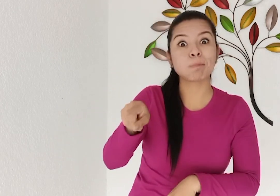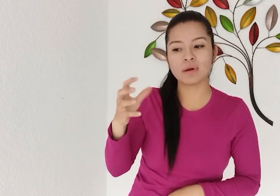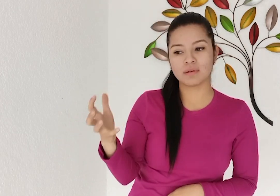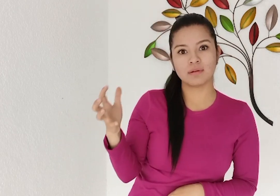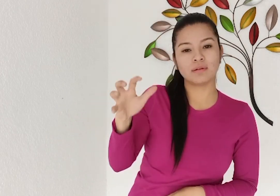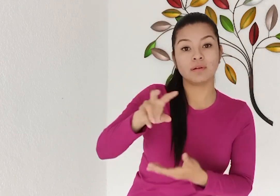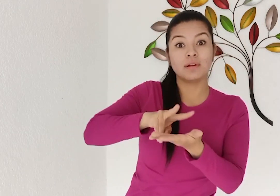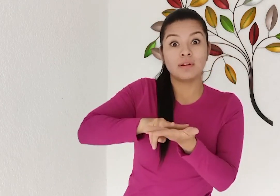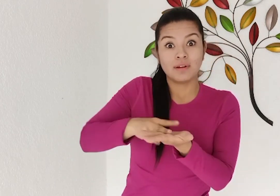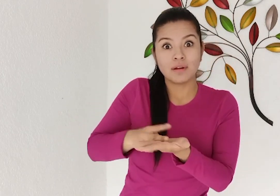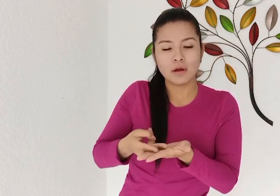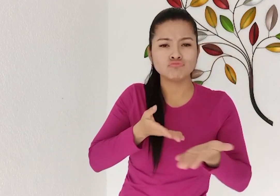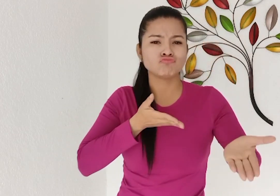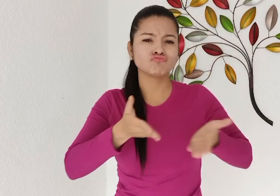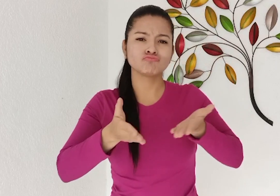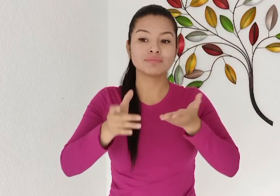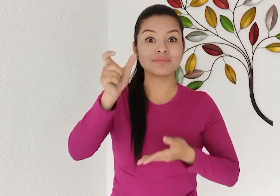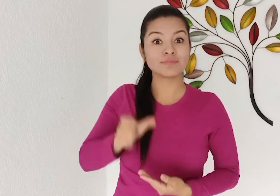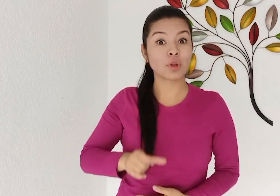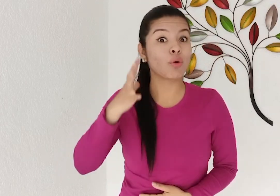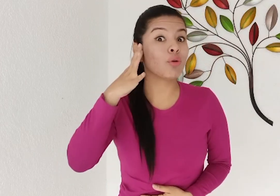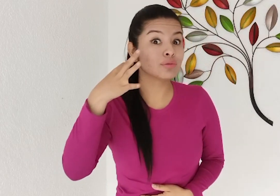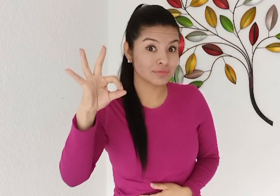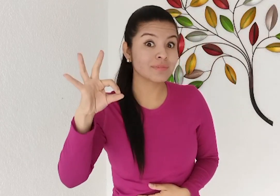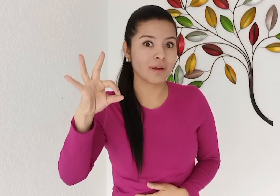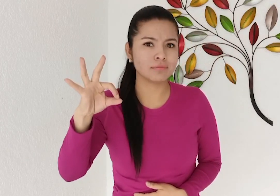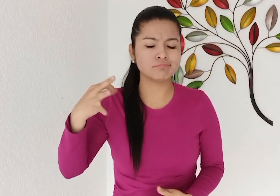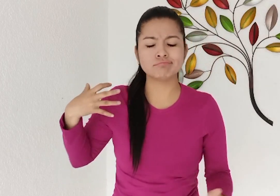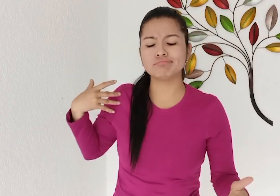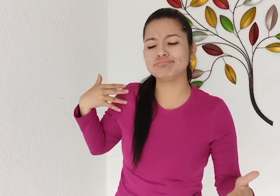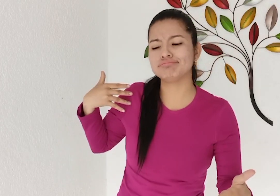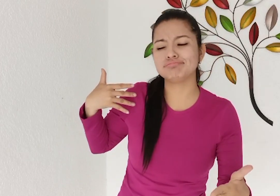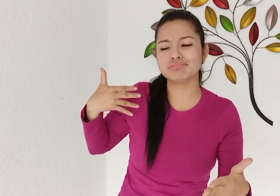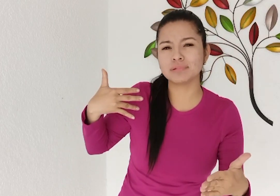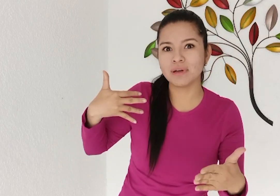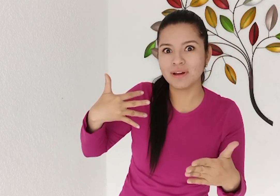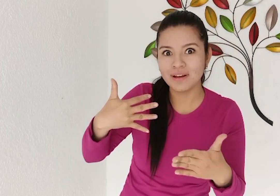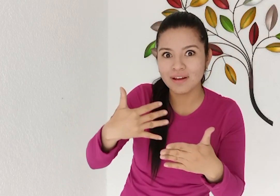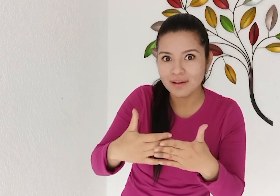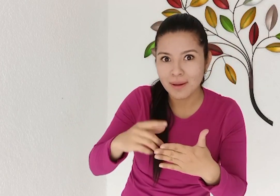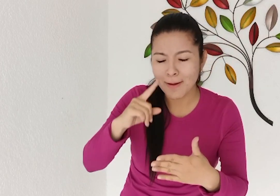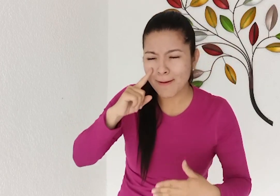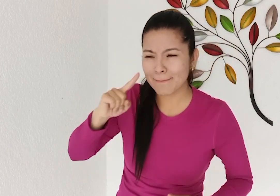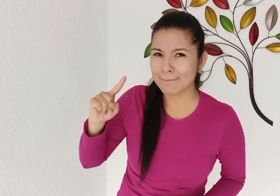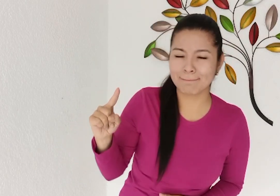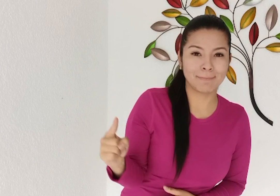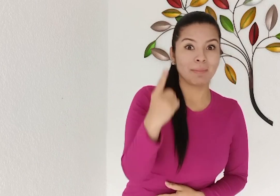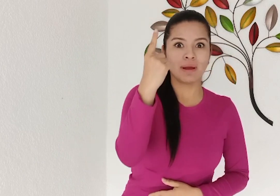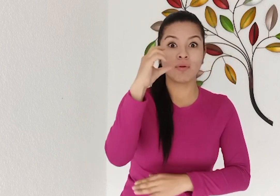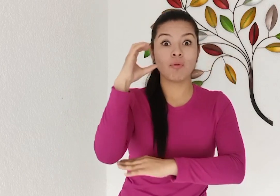interpretación para la sección de noticias con intérprete oyente. Por primera vez en